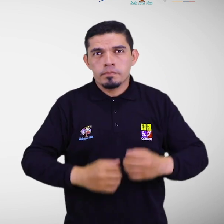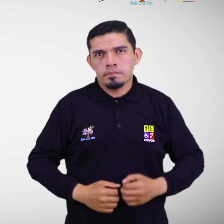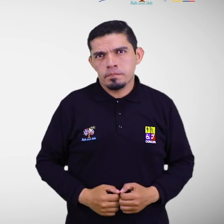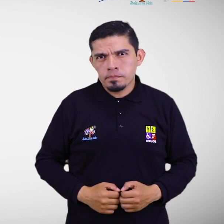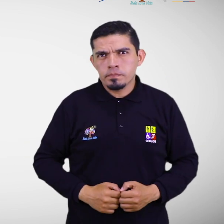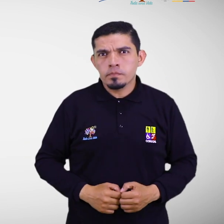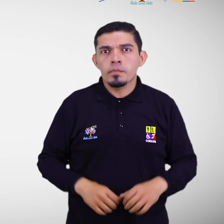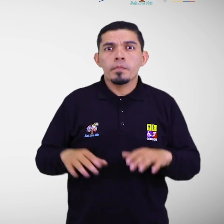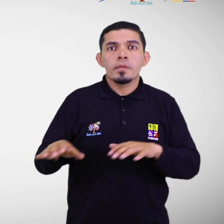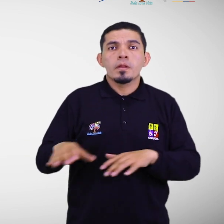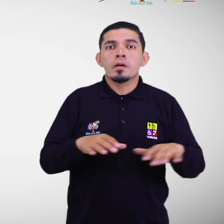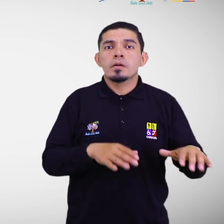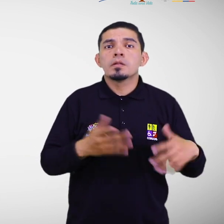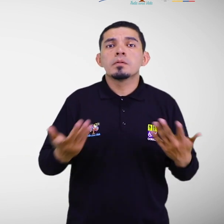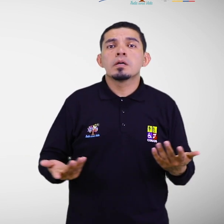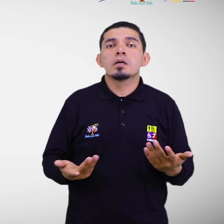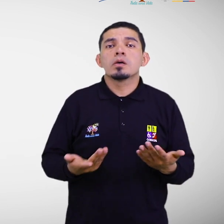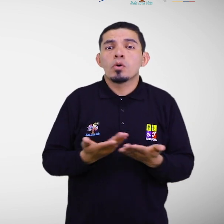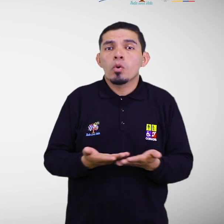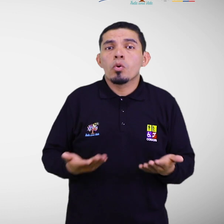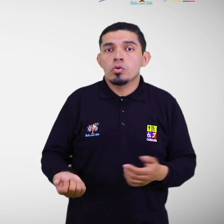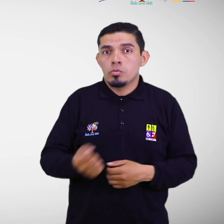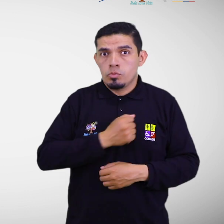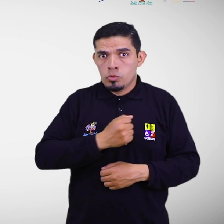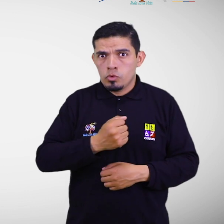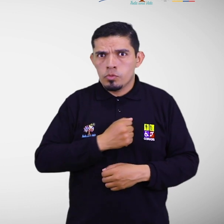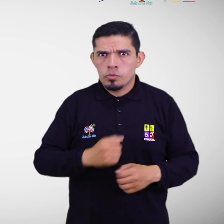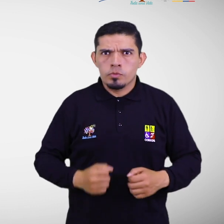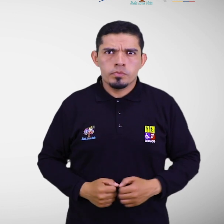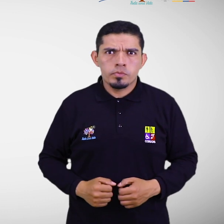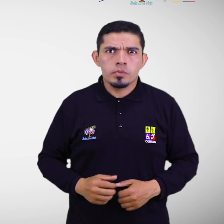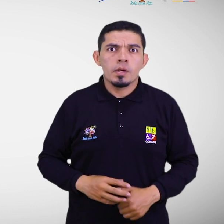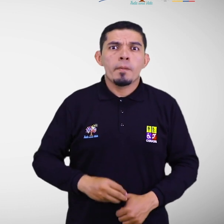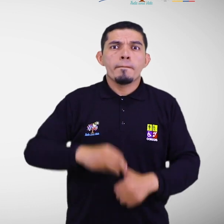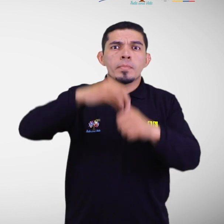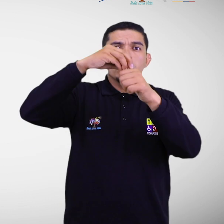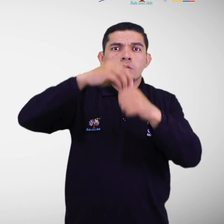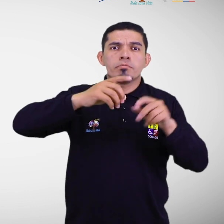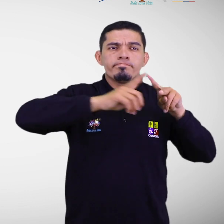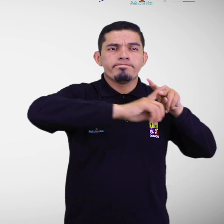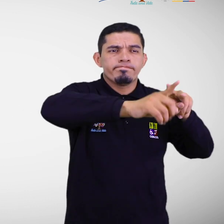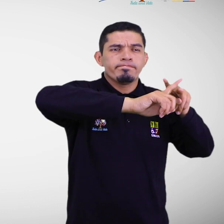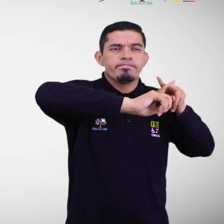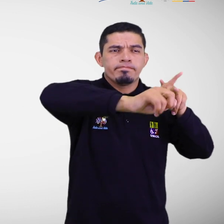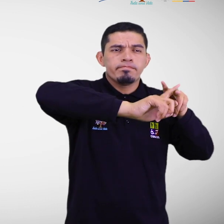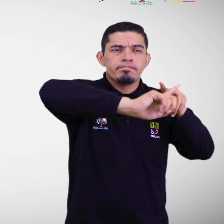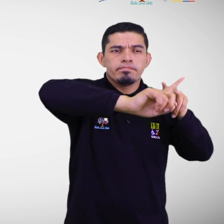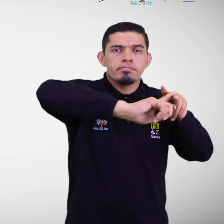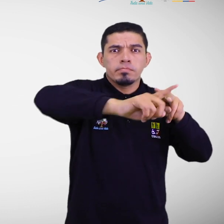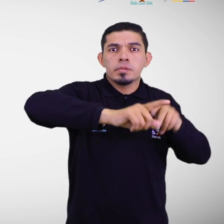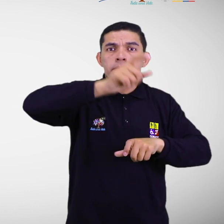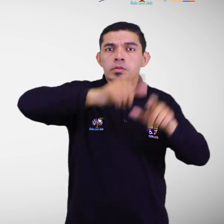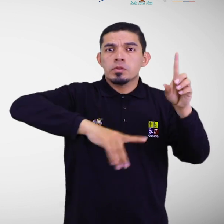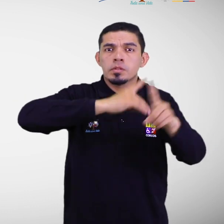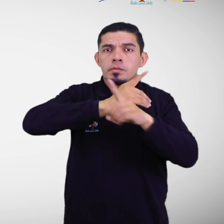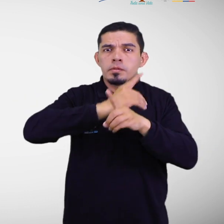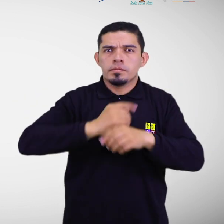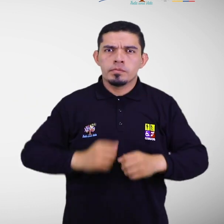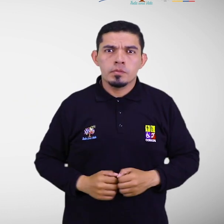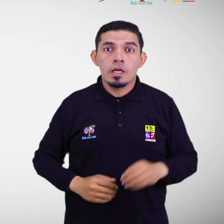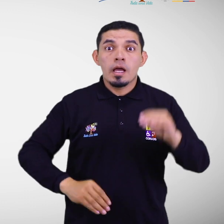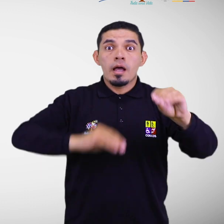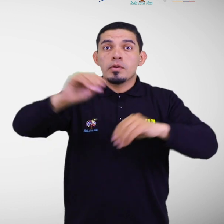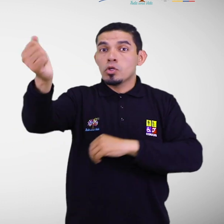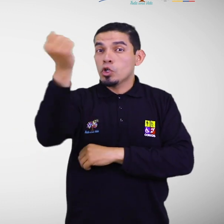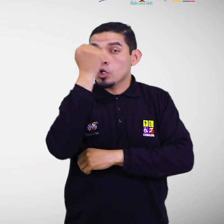Activación de los recursos locales. Priorizar la necesidad de evacuación de la población con discapacidad. Alerta